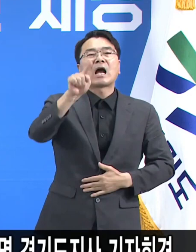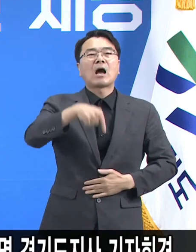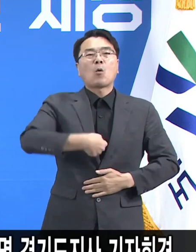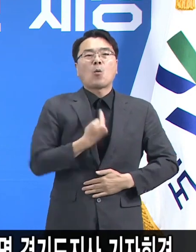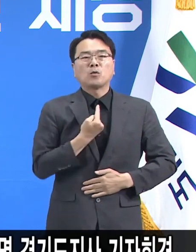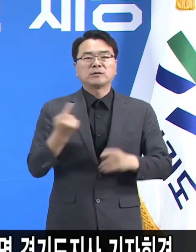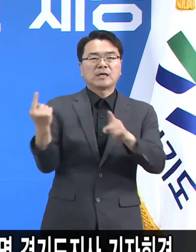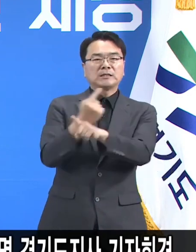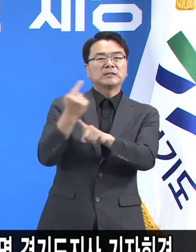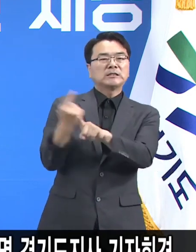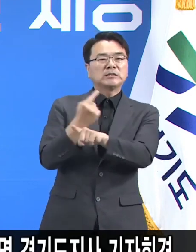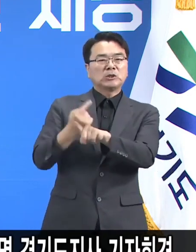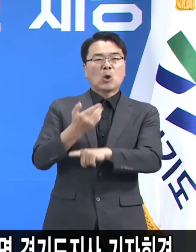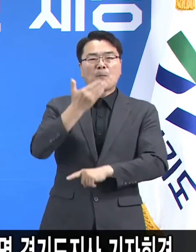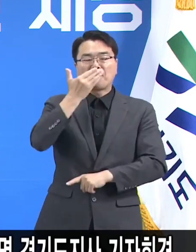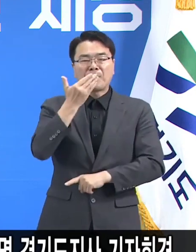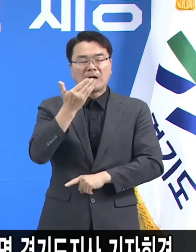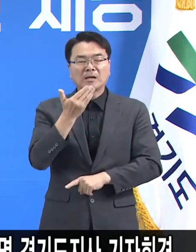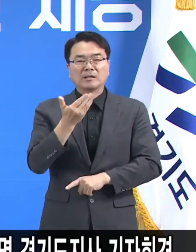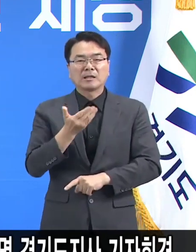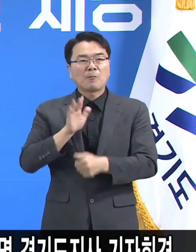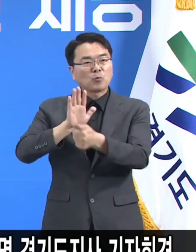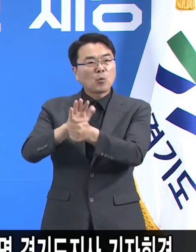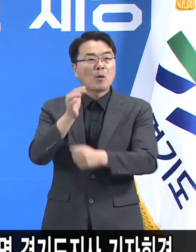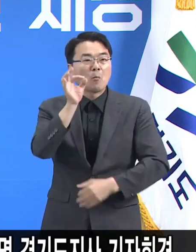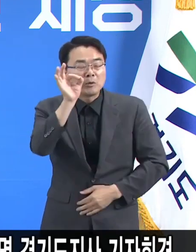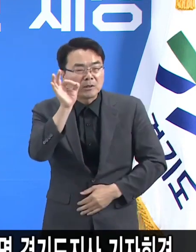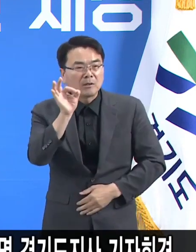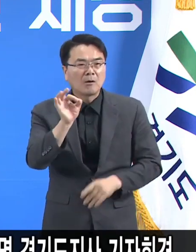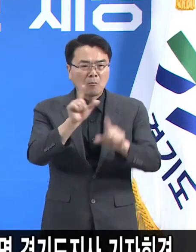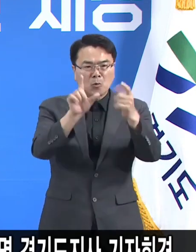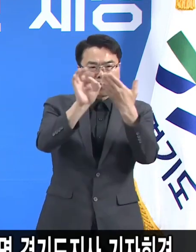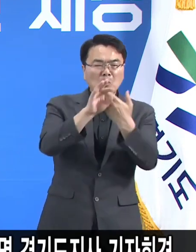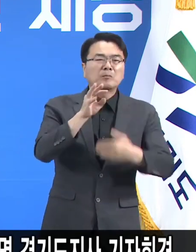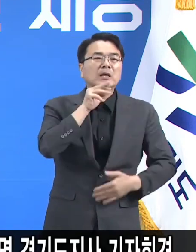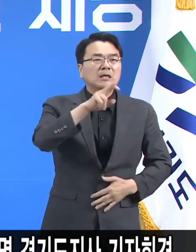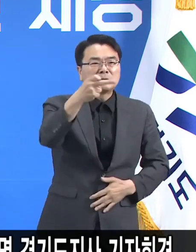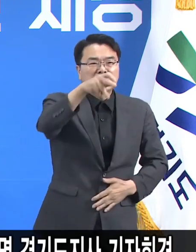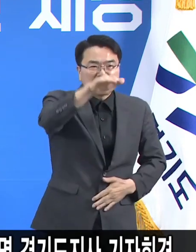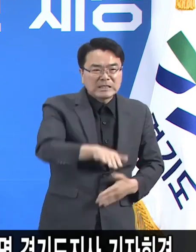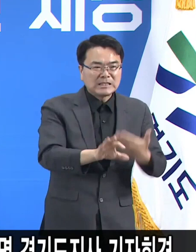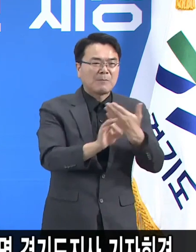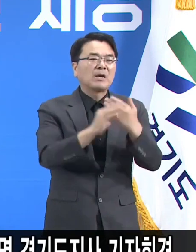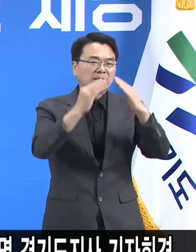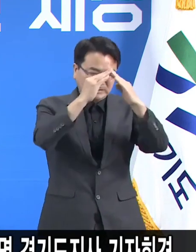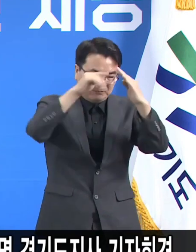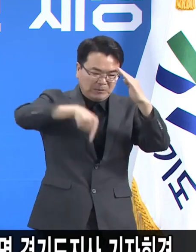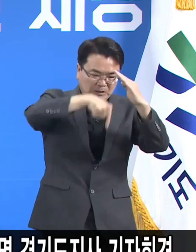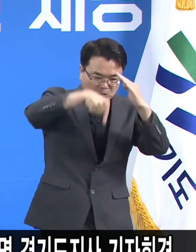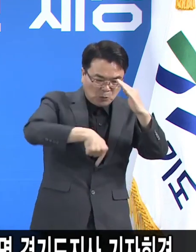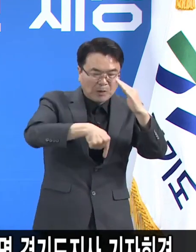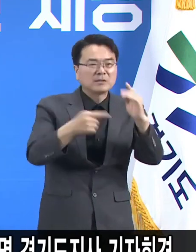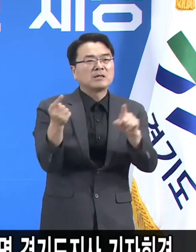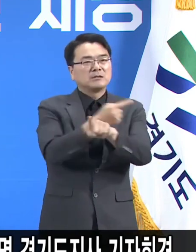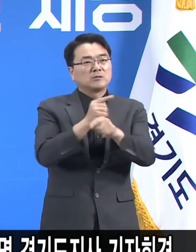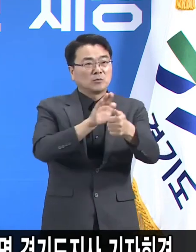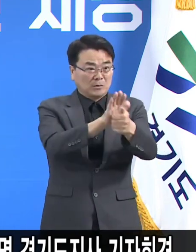확대해보자 이런 제안을 드렸습니다. 지금까지는 12세까지만 허용하고 있는데 사실